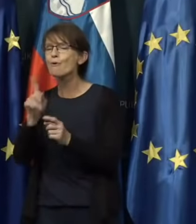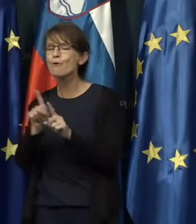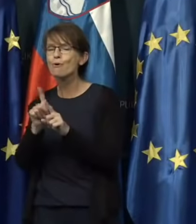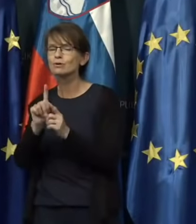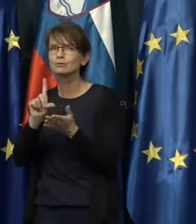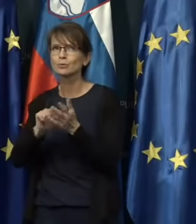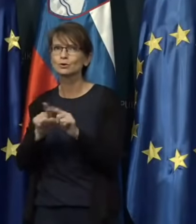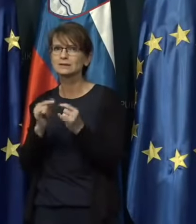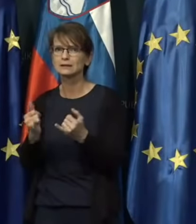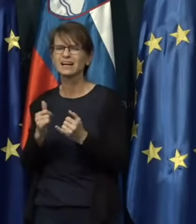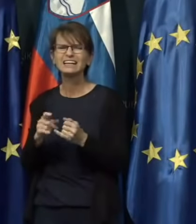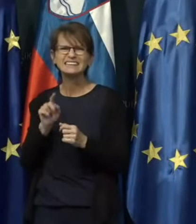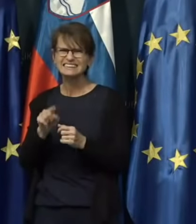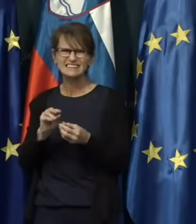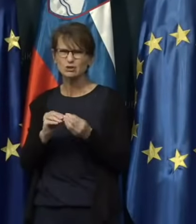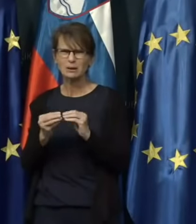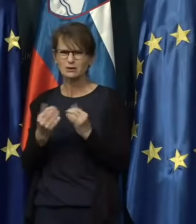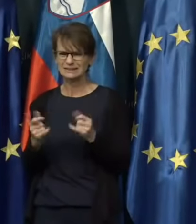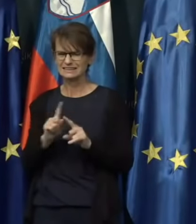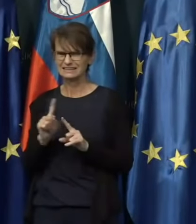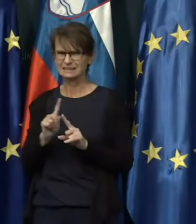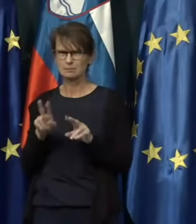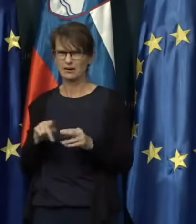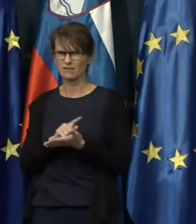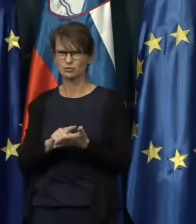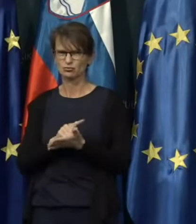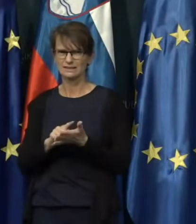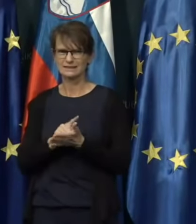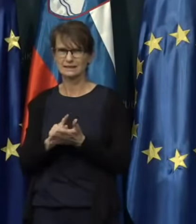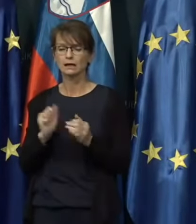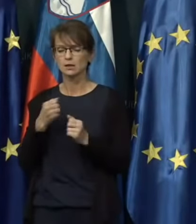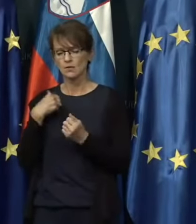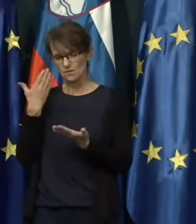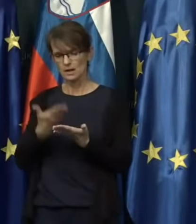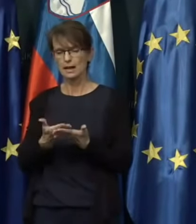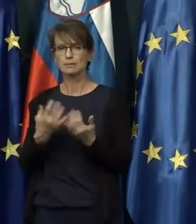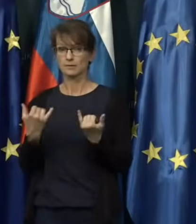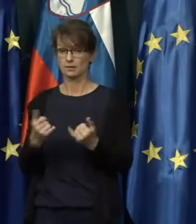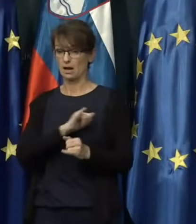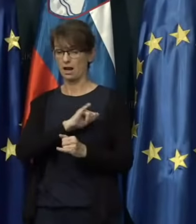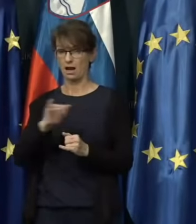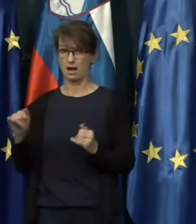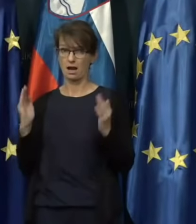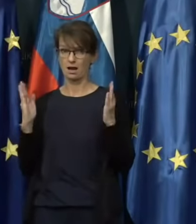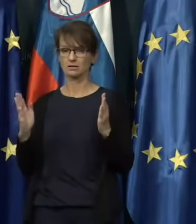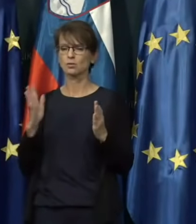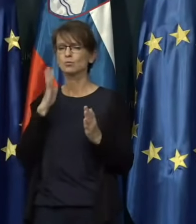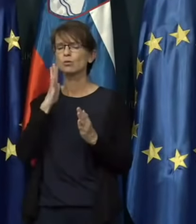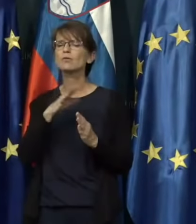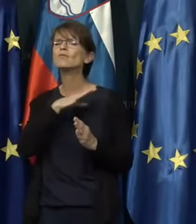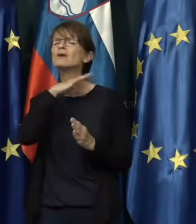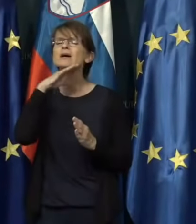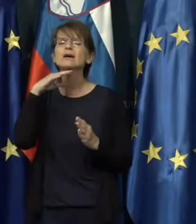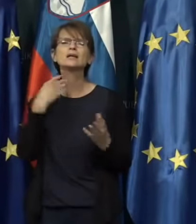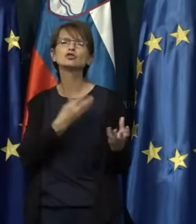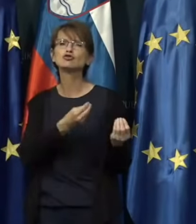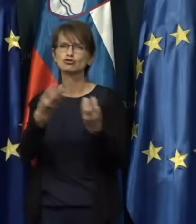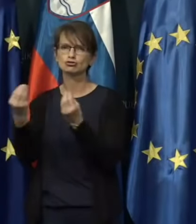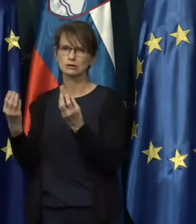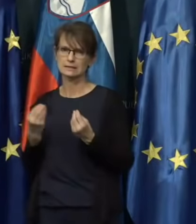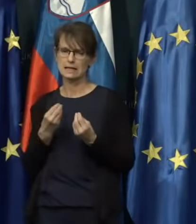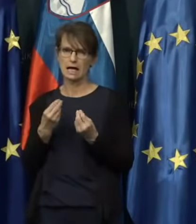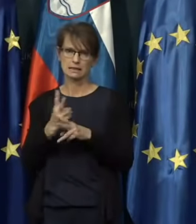špekulacije seveda niso na mestu, zato verjamem, da bo v letošnjem letu ogromna večina državljanov in